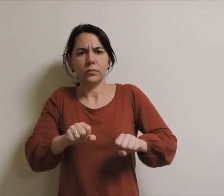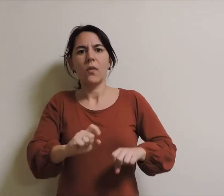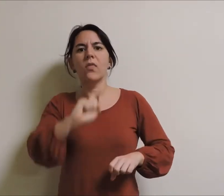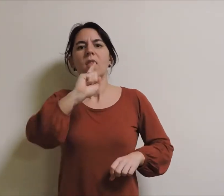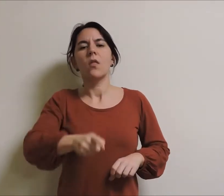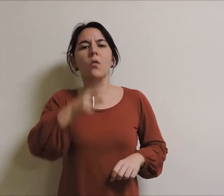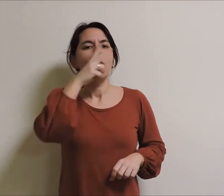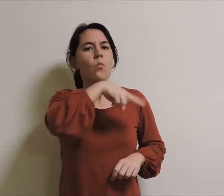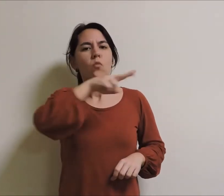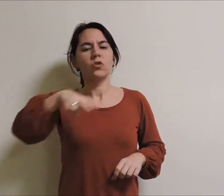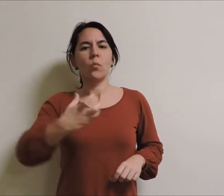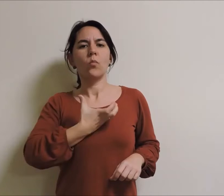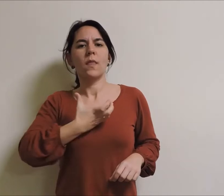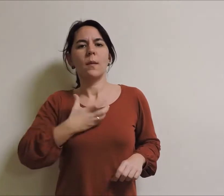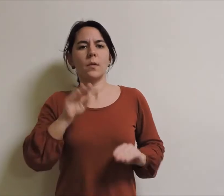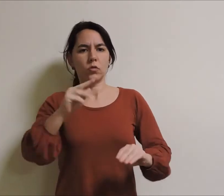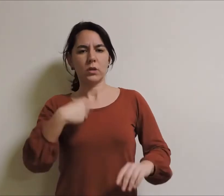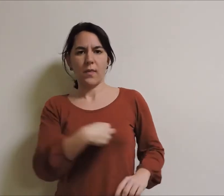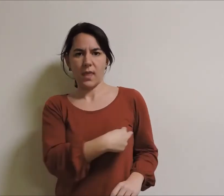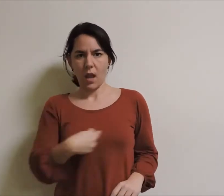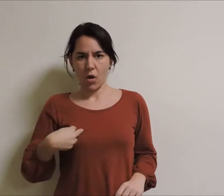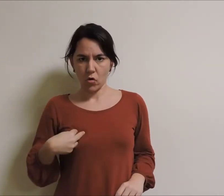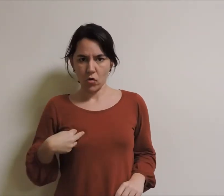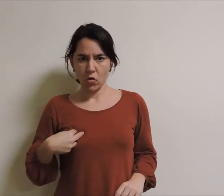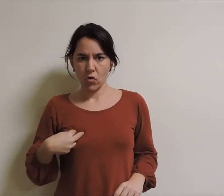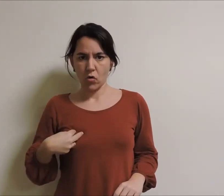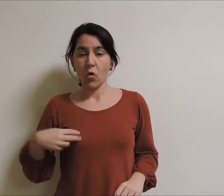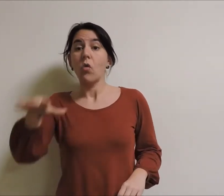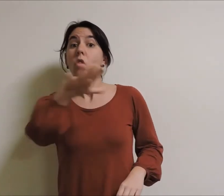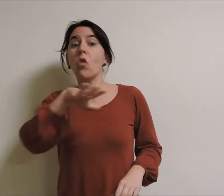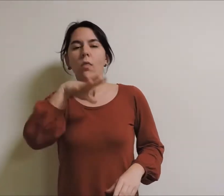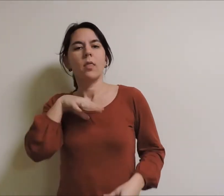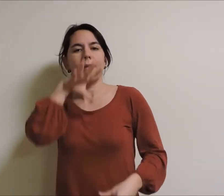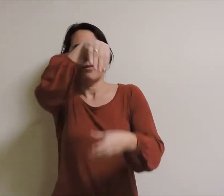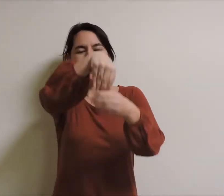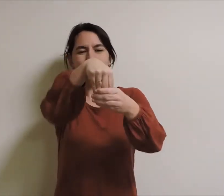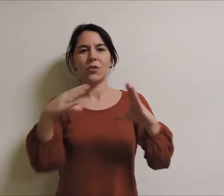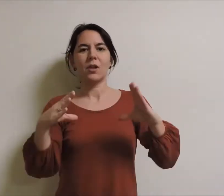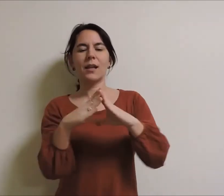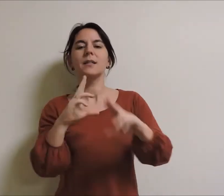Santiago, situado na Igrexa de Santo Domingo de Bonaval.